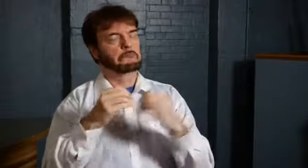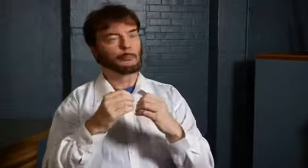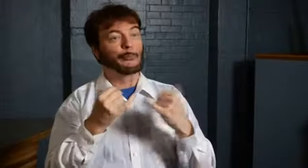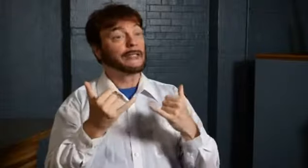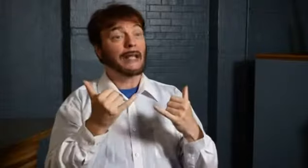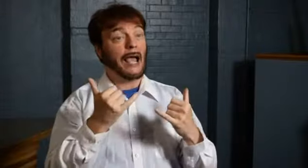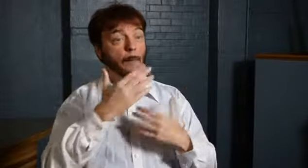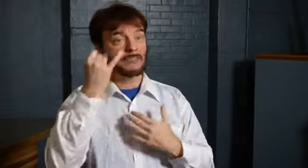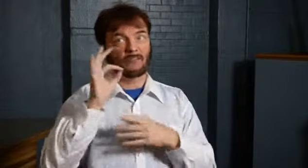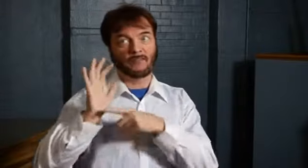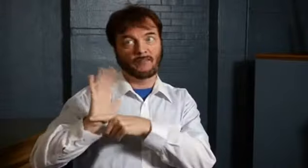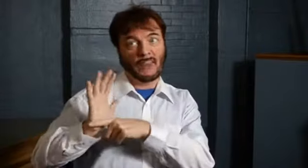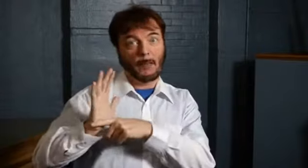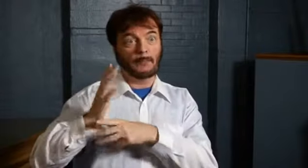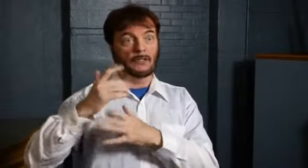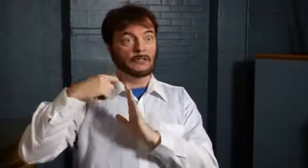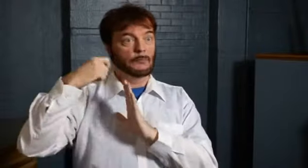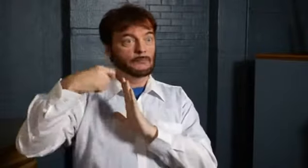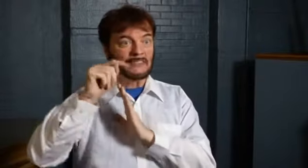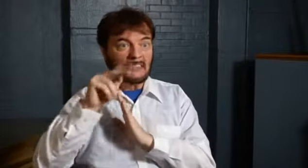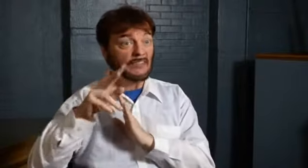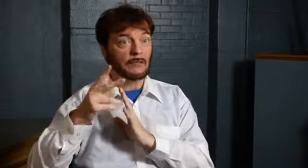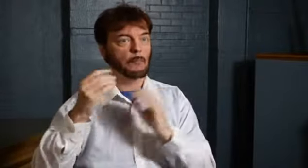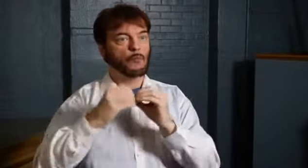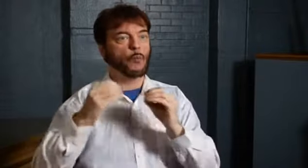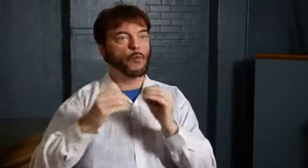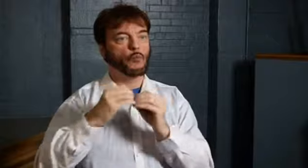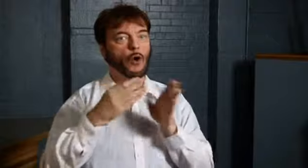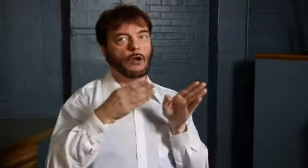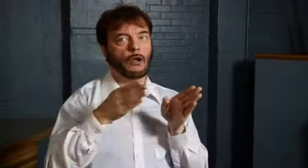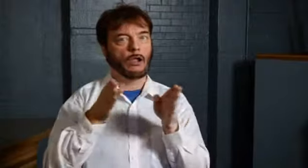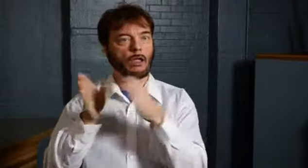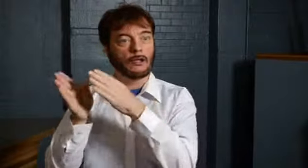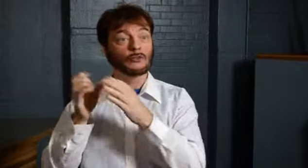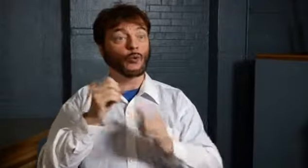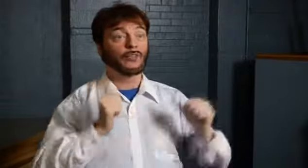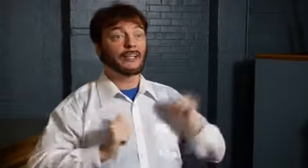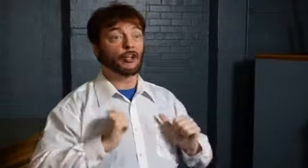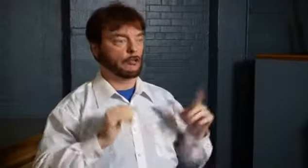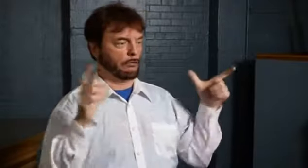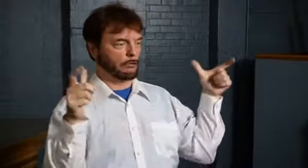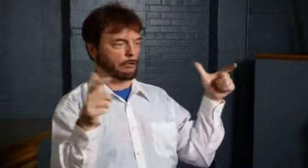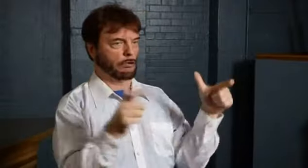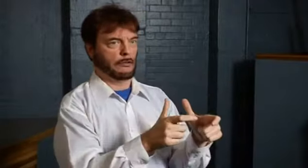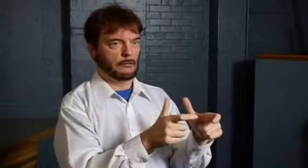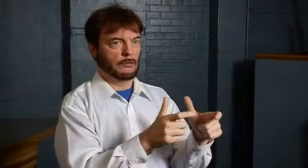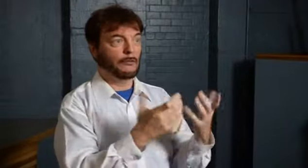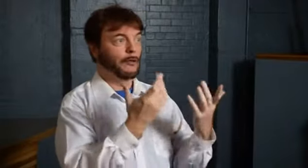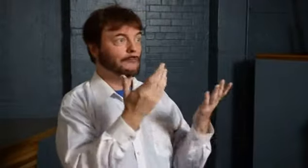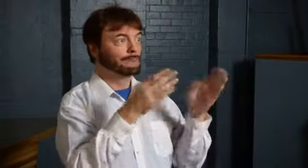для работы в кино и на телевидении. Но из-за сокращения бюджета на культуру стало тяжелее всем артистам, и тем более глухим. Так что найти работу тяжело, но